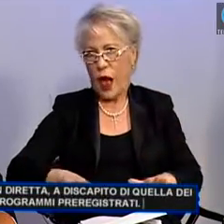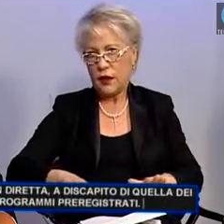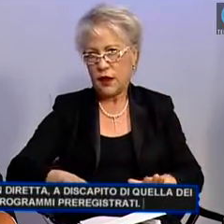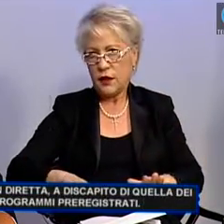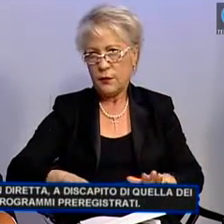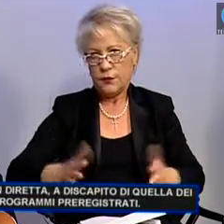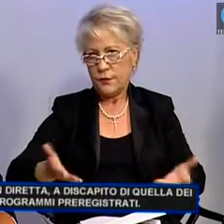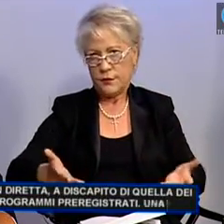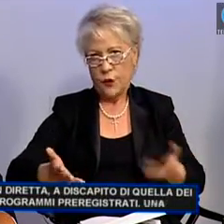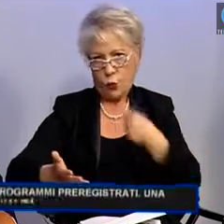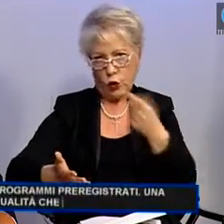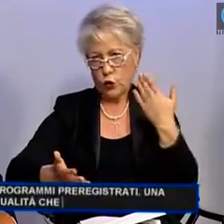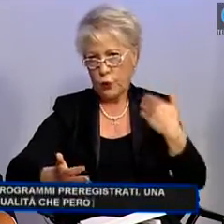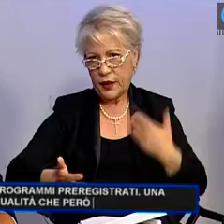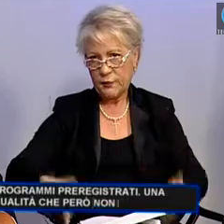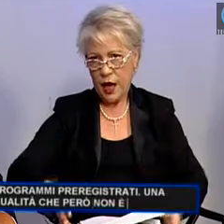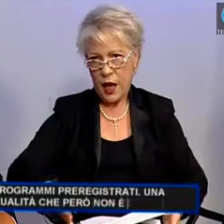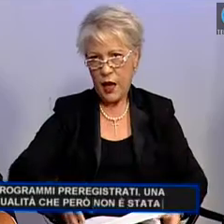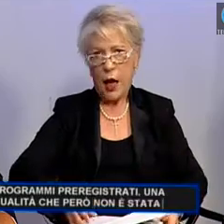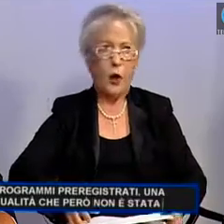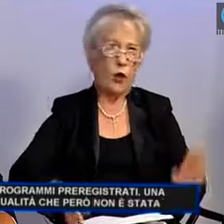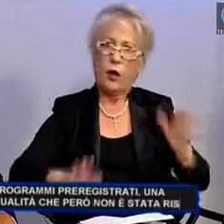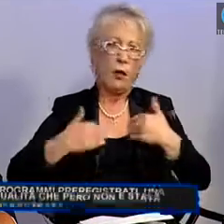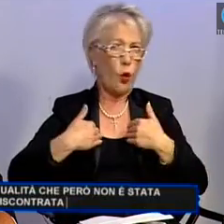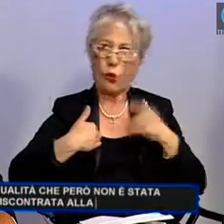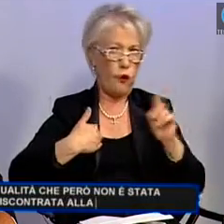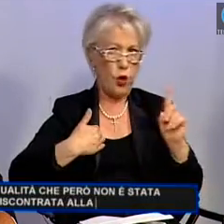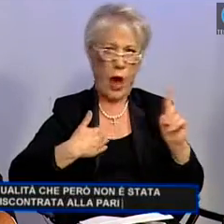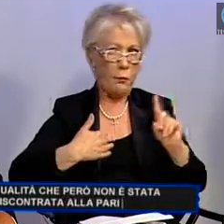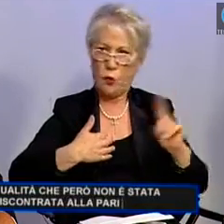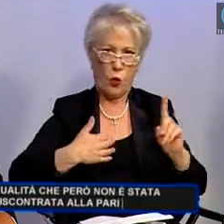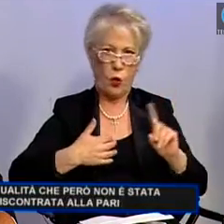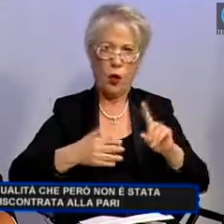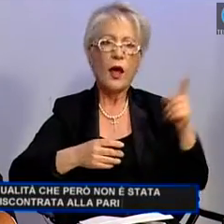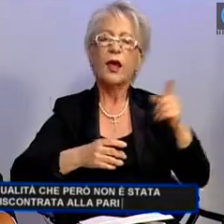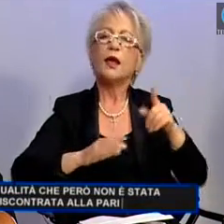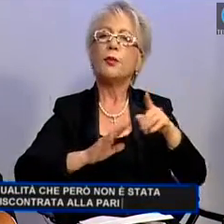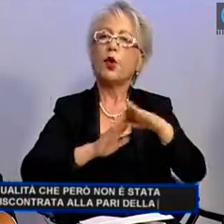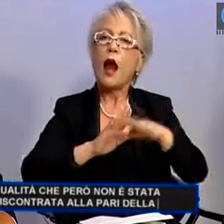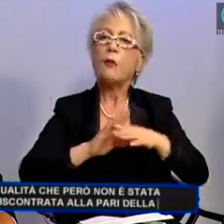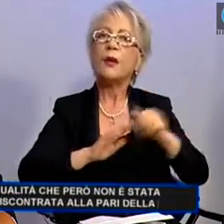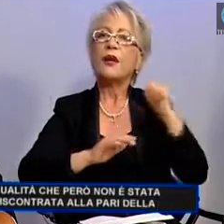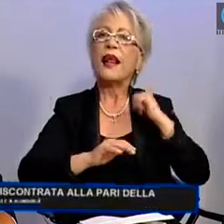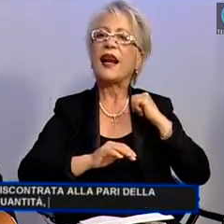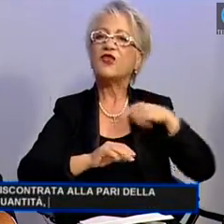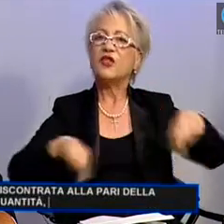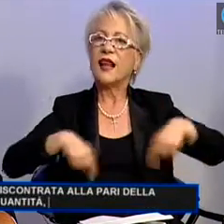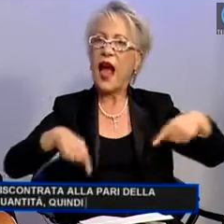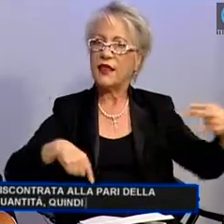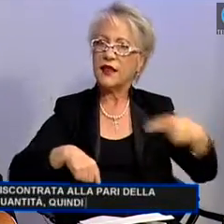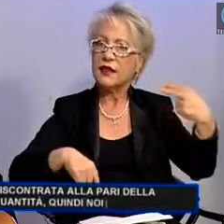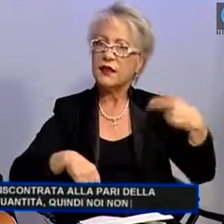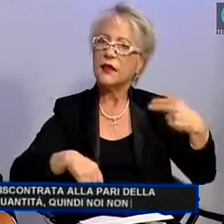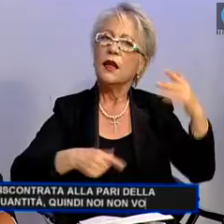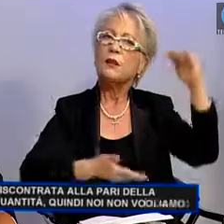Una qualità che però non è stata riscontrata alla pari dell'acumento della quantità. Quindi noi non vogliamo che i